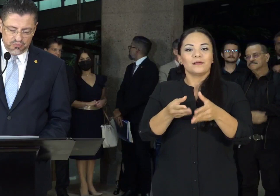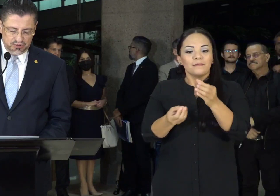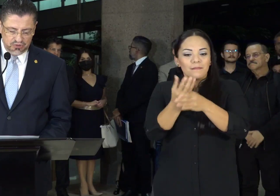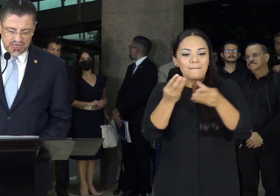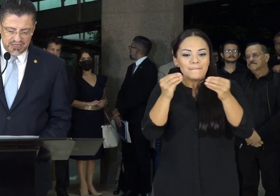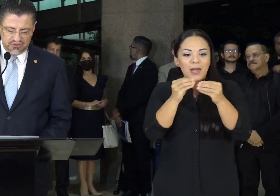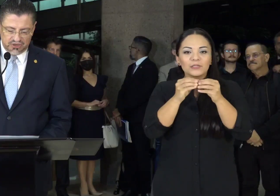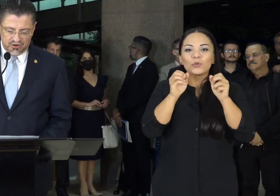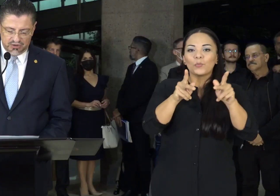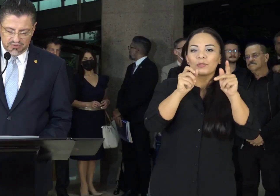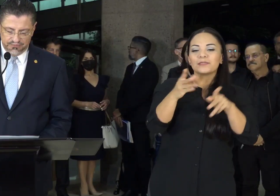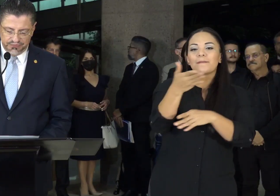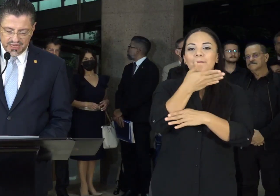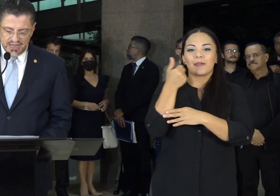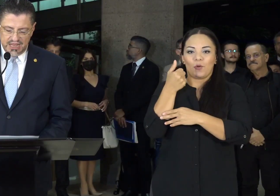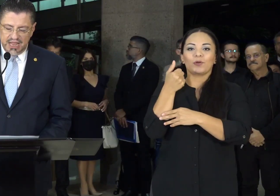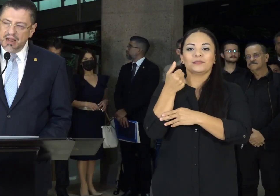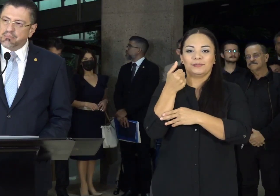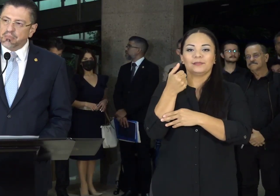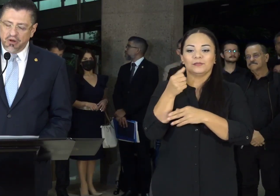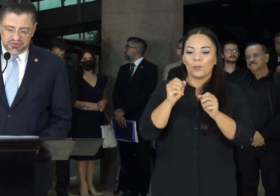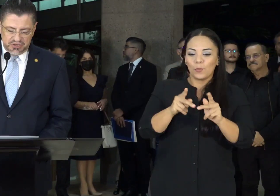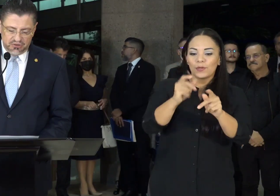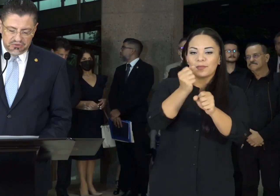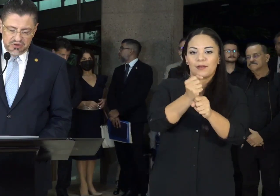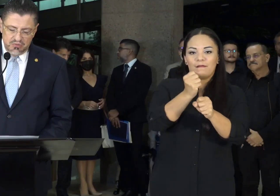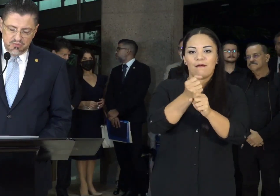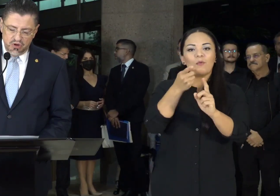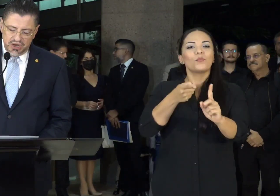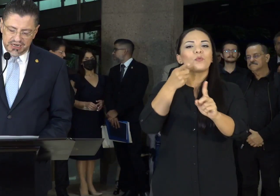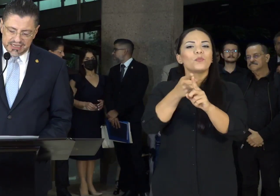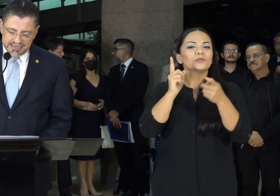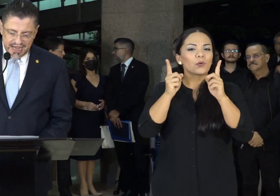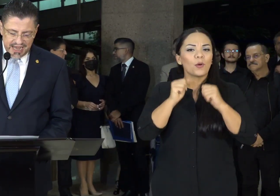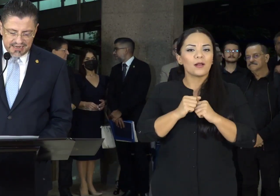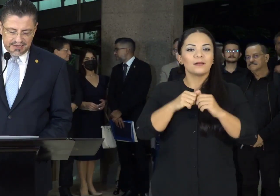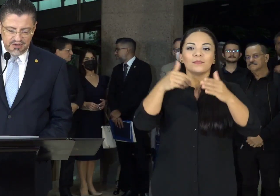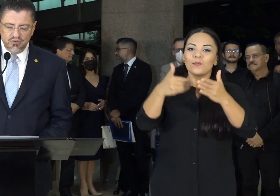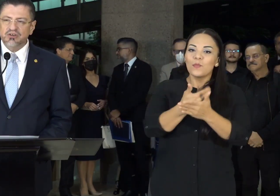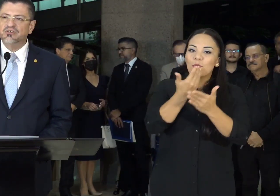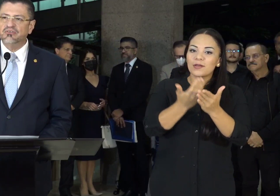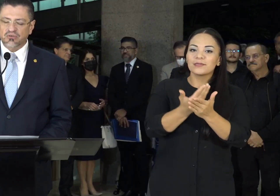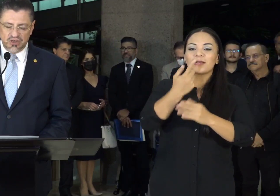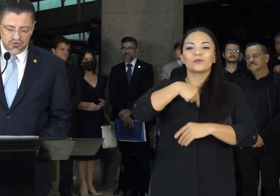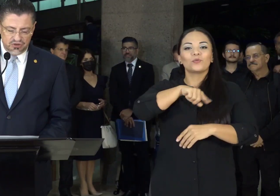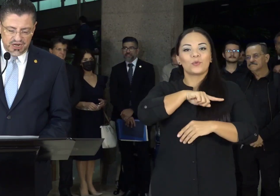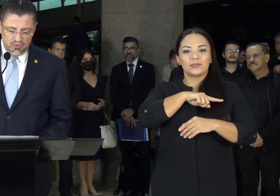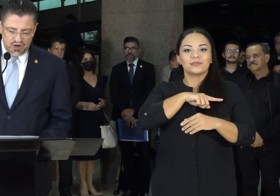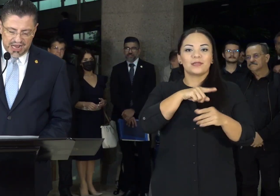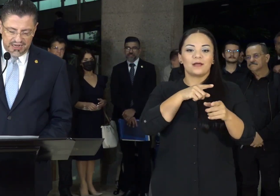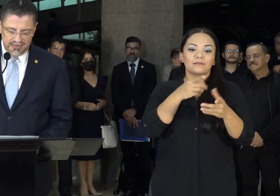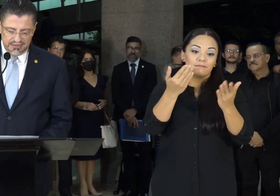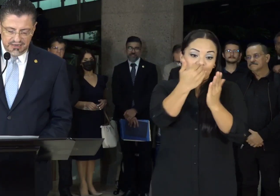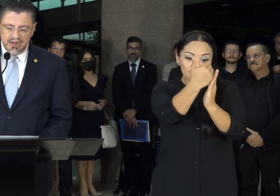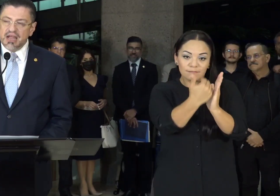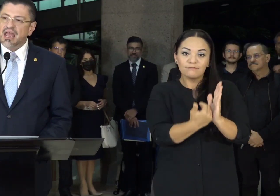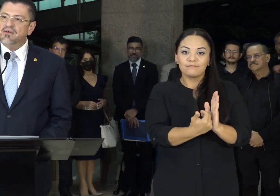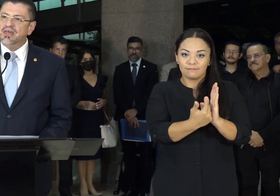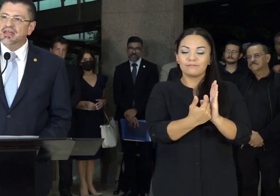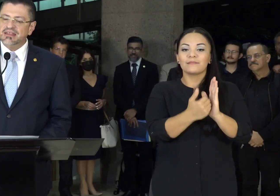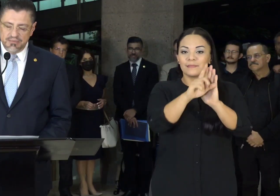mejores oportunidades de trabajo. El propósito, modernizar nuestra regulación laboral.